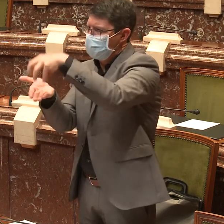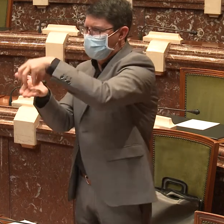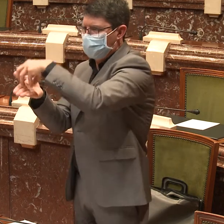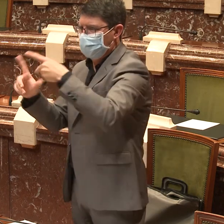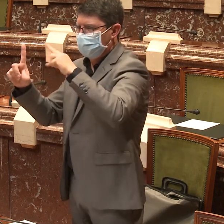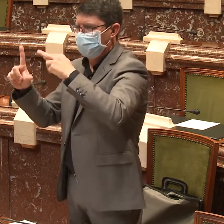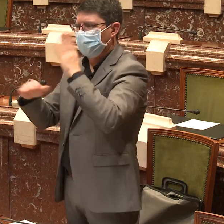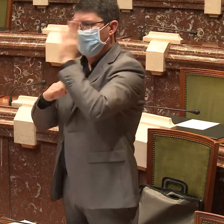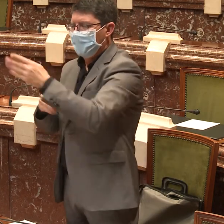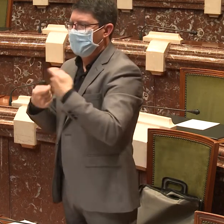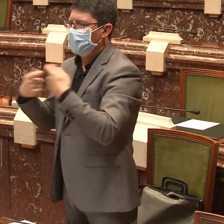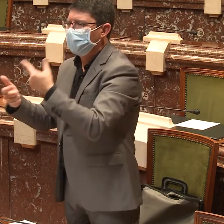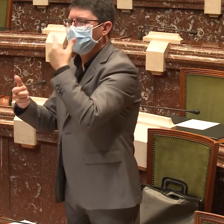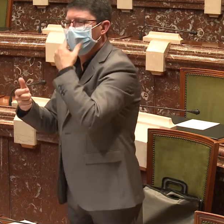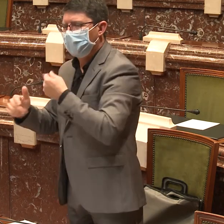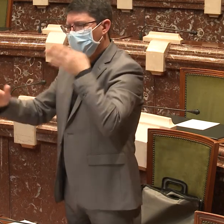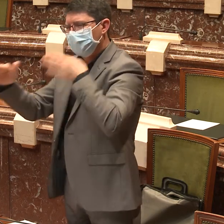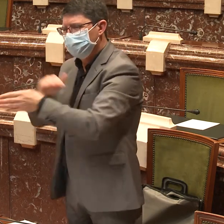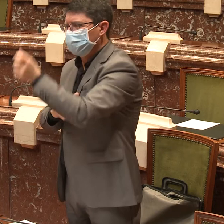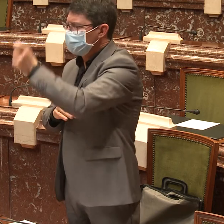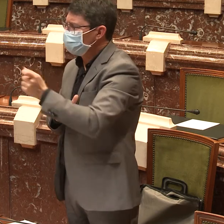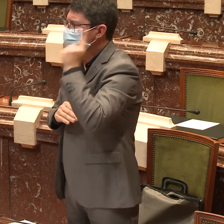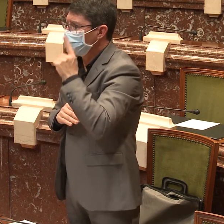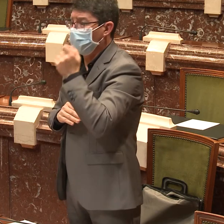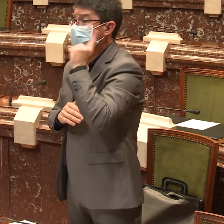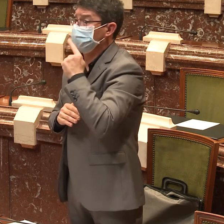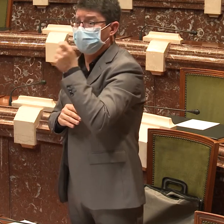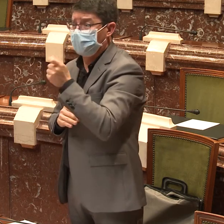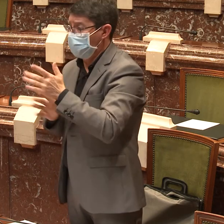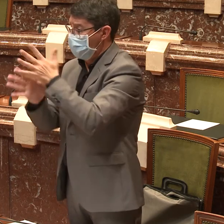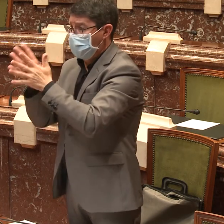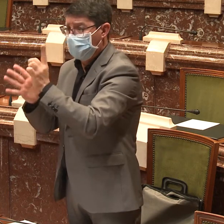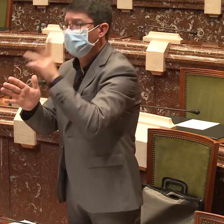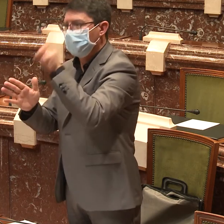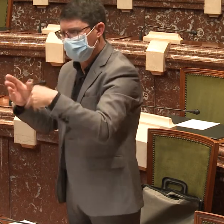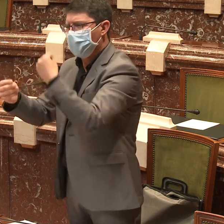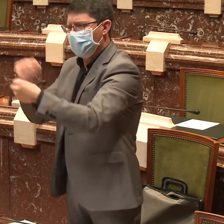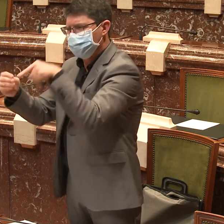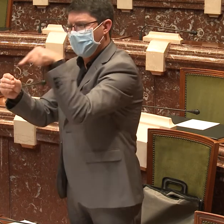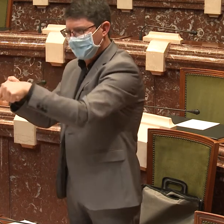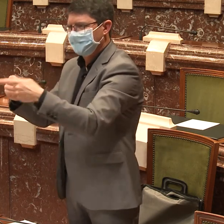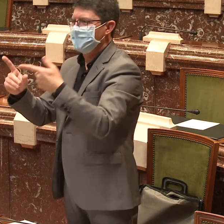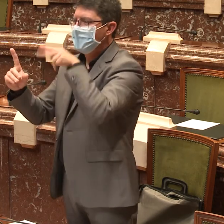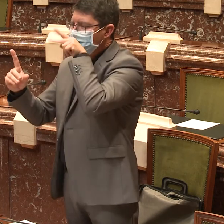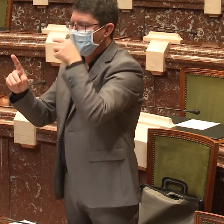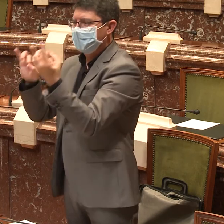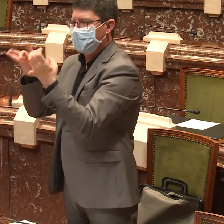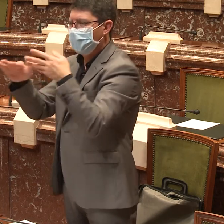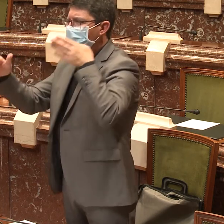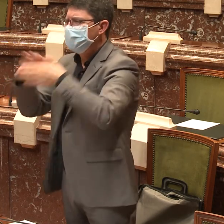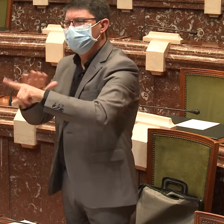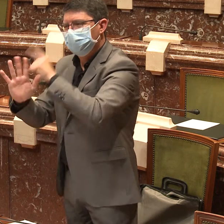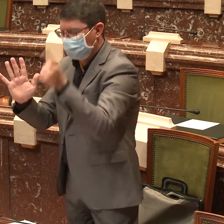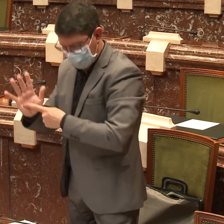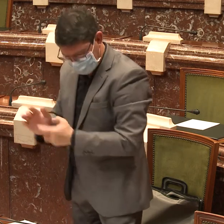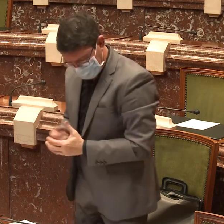debería tenerlo cualquier organismo público, un ayuntamiento, cualquier sitio donde una persona sorda pueda acudir y donde no haya profesionales que conozcan